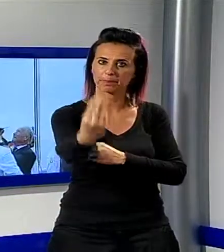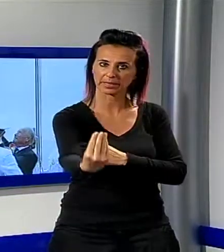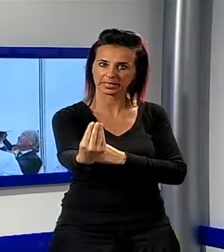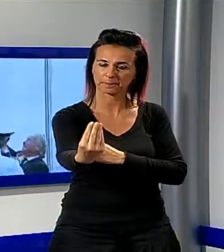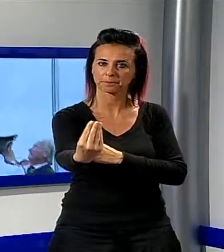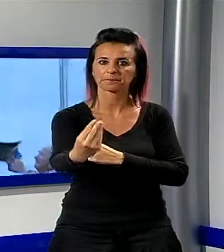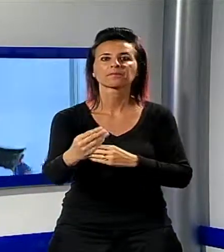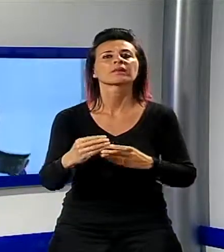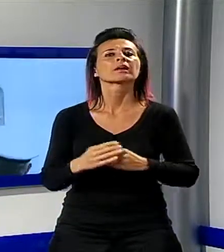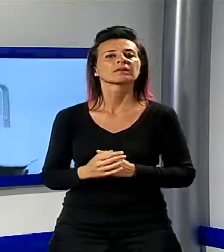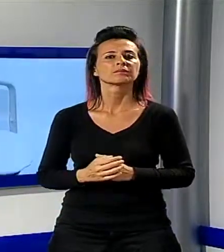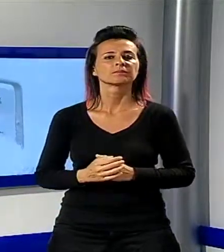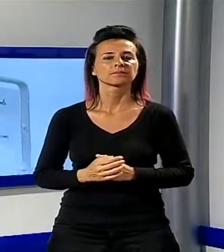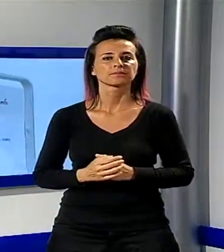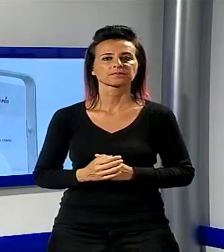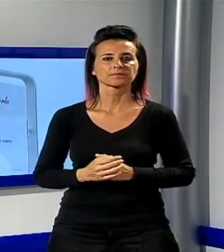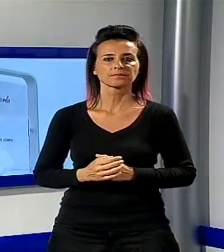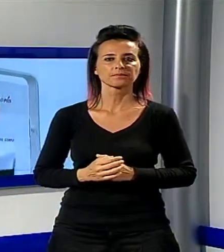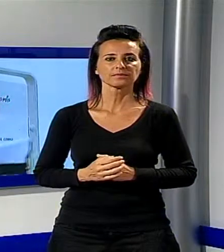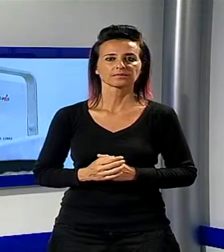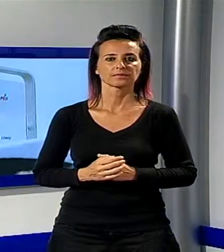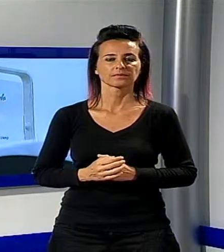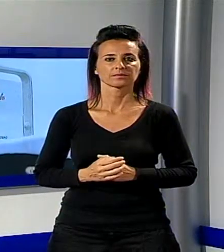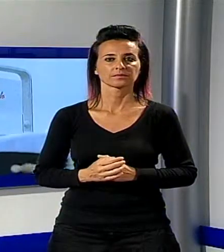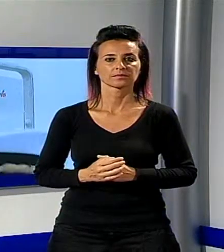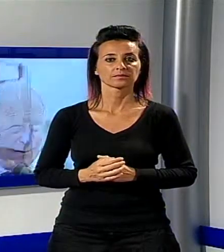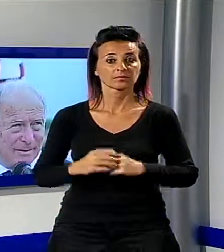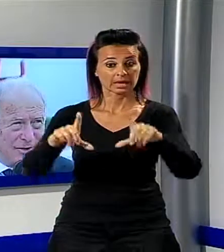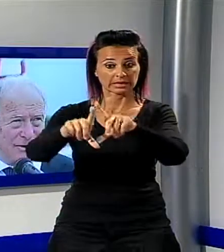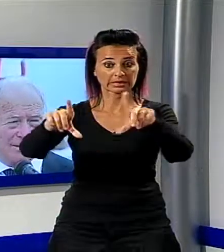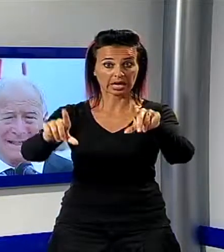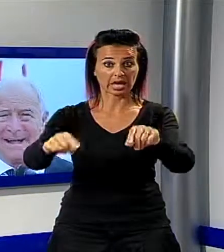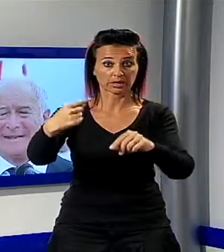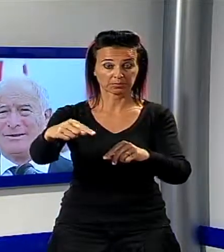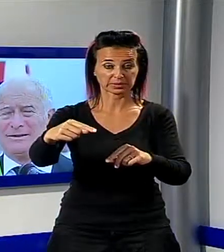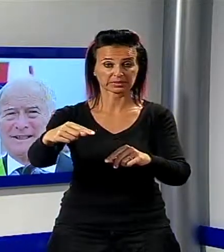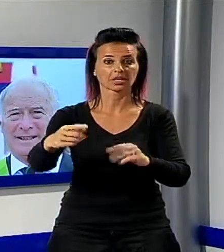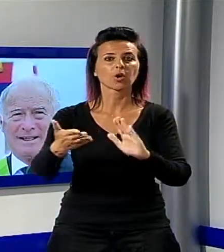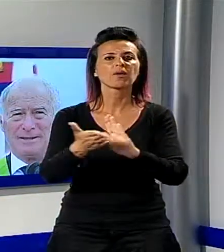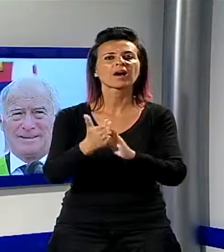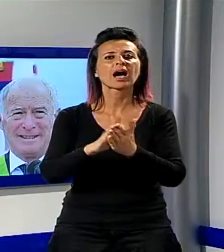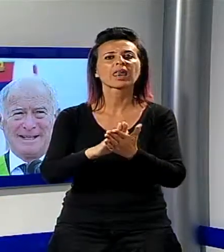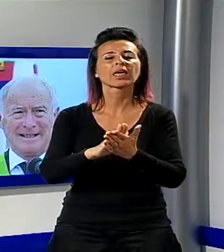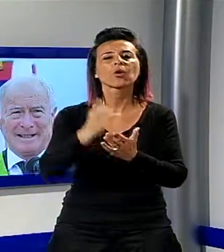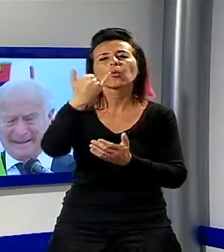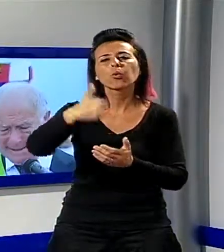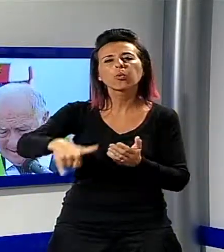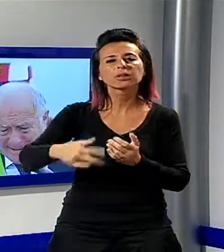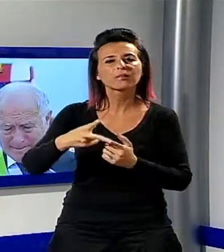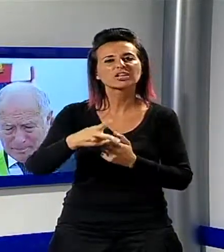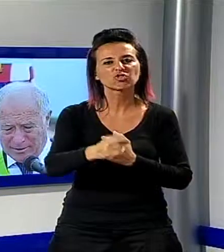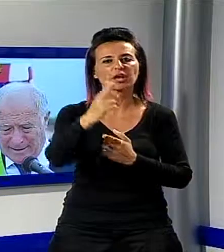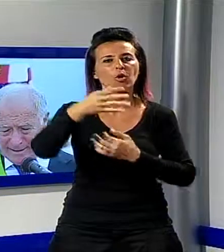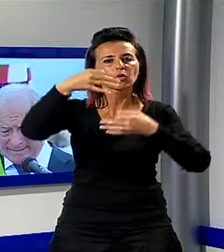e dal Comandante della Capitaneria di Viareggio Davide Oddone. Questa è stata per il Sindaco una delle ultime cerimonie ufficiali e nell